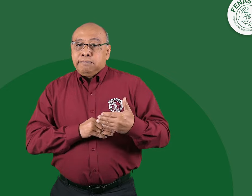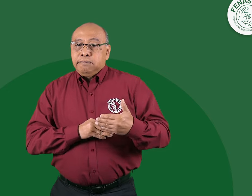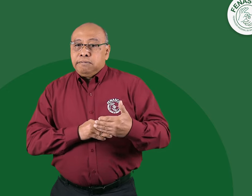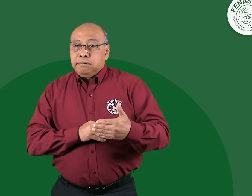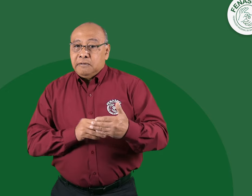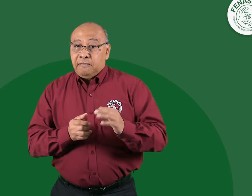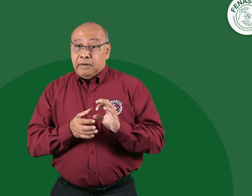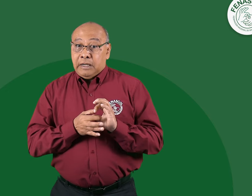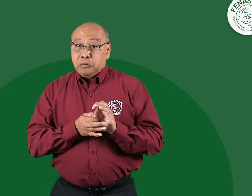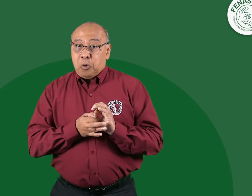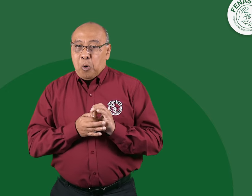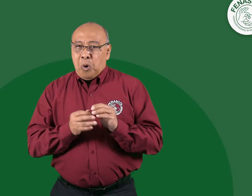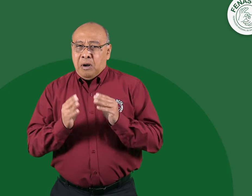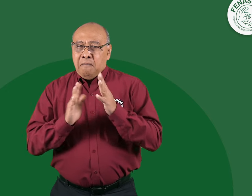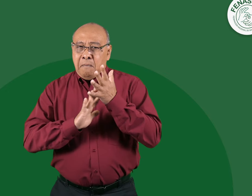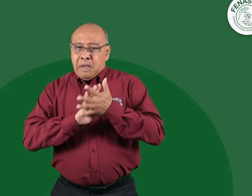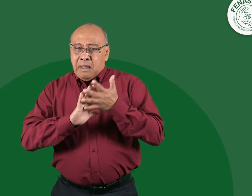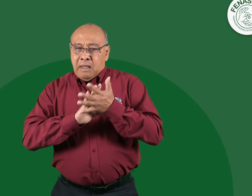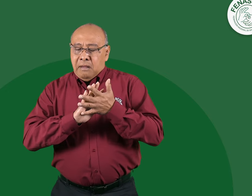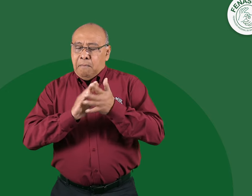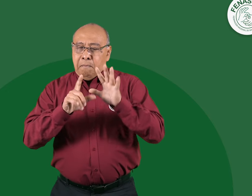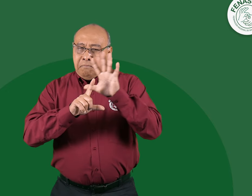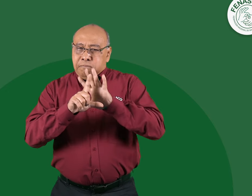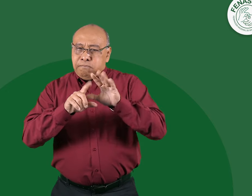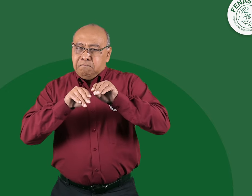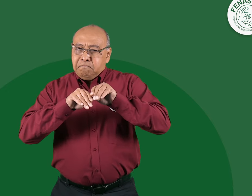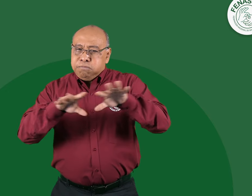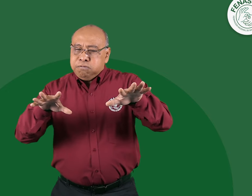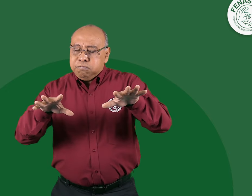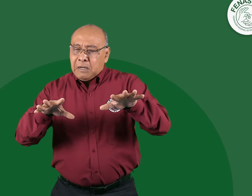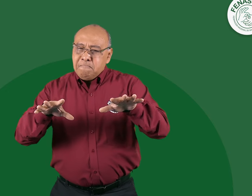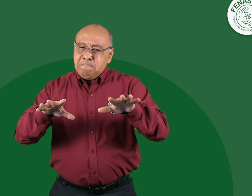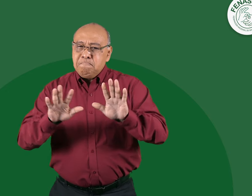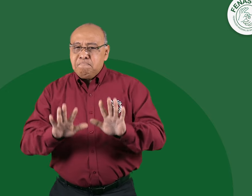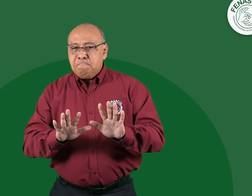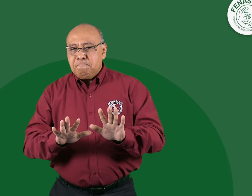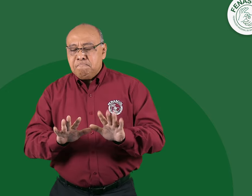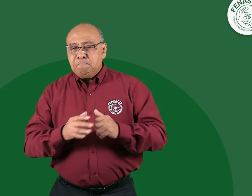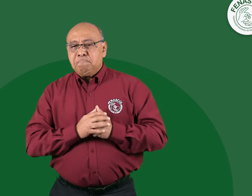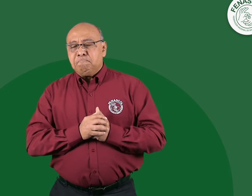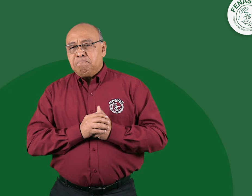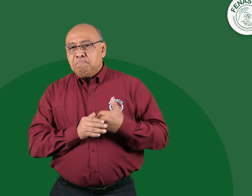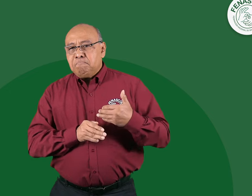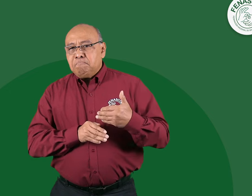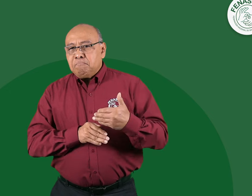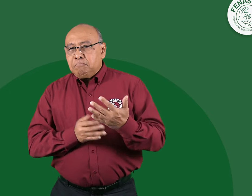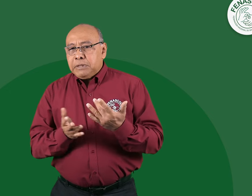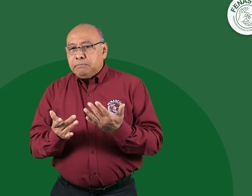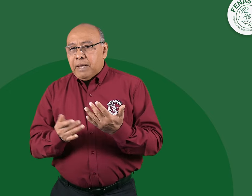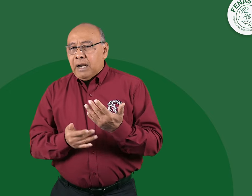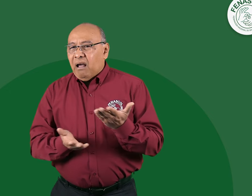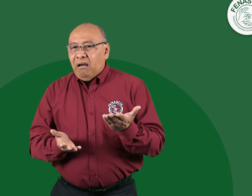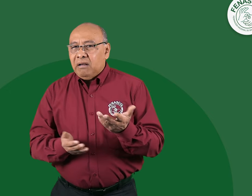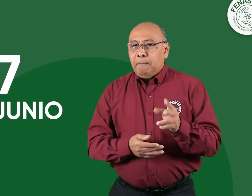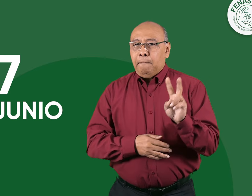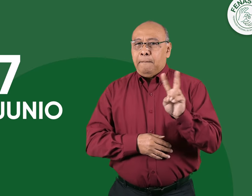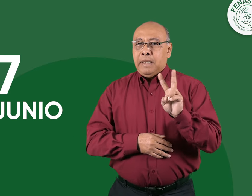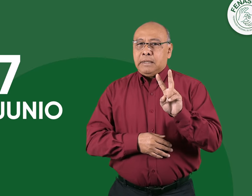Recibimos información y Fenascol no comunicó nada, con el pasar de los días, a la espera del 7 de junio, el